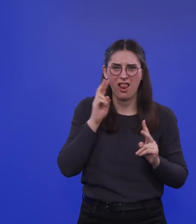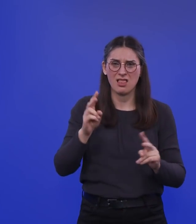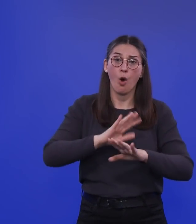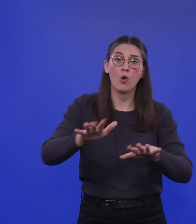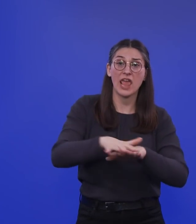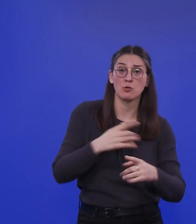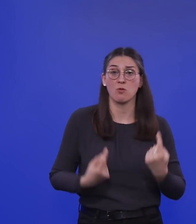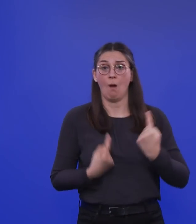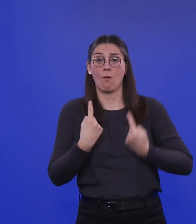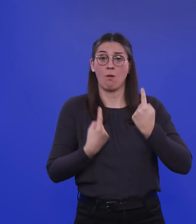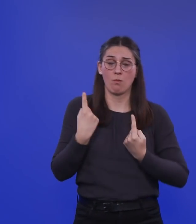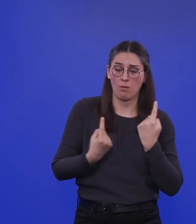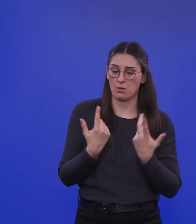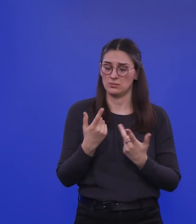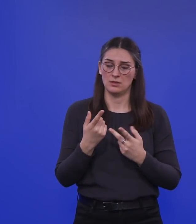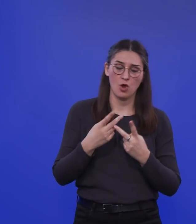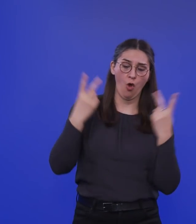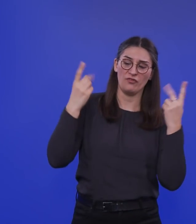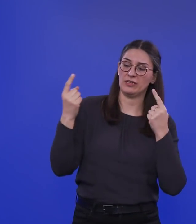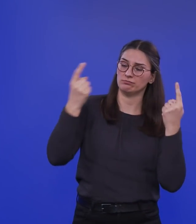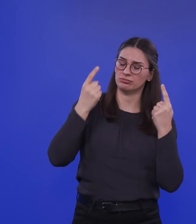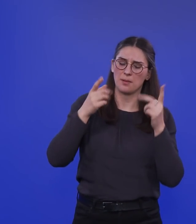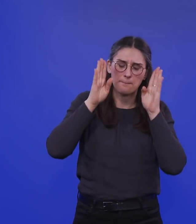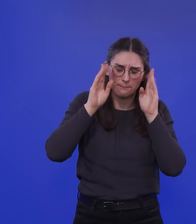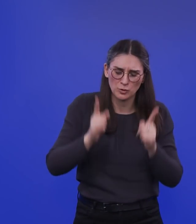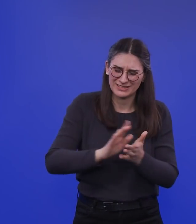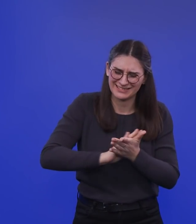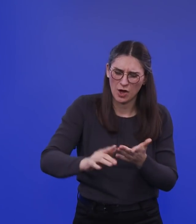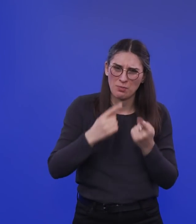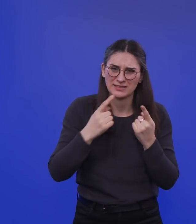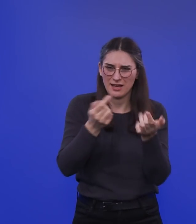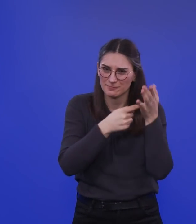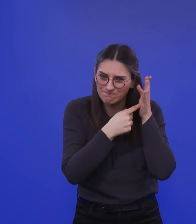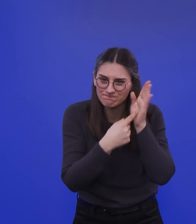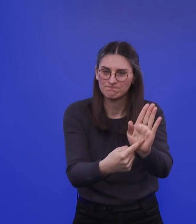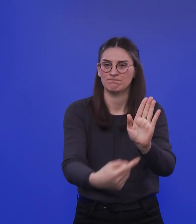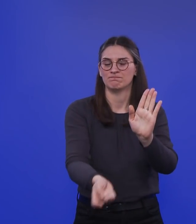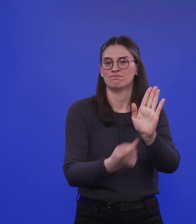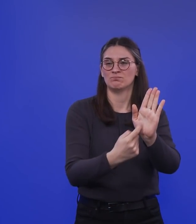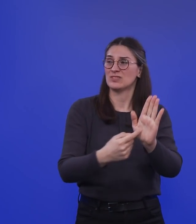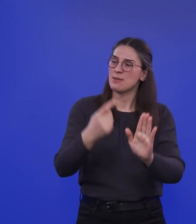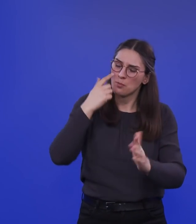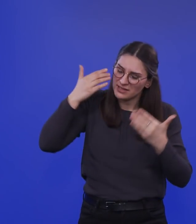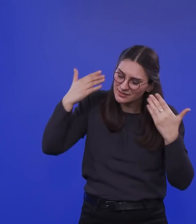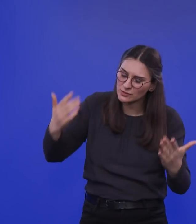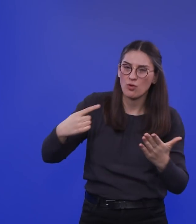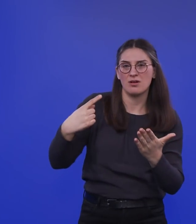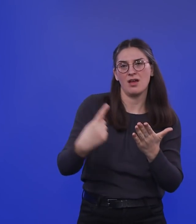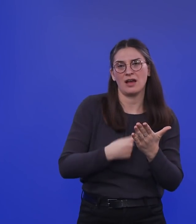auch in der öffentlichen Debatte wiederholen. Das ist im Moment die große Herausforderung, wo man, glaube ich, einfach